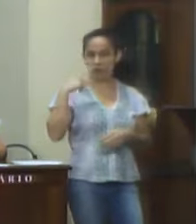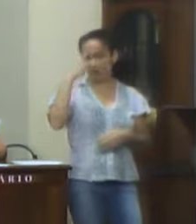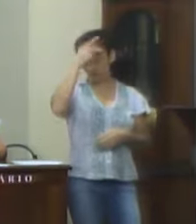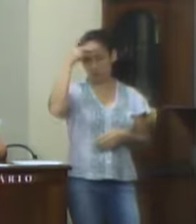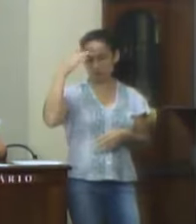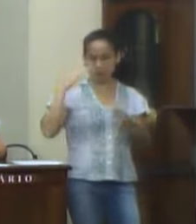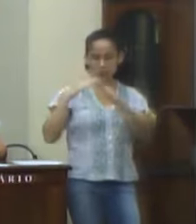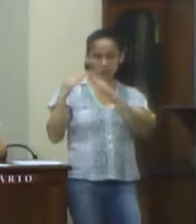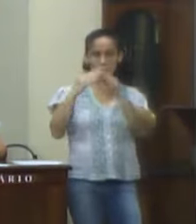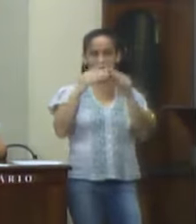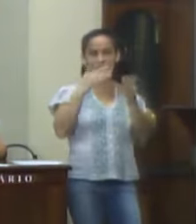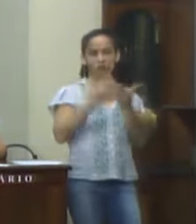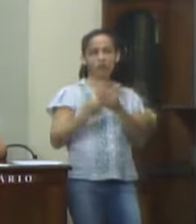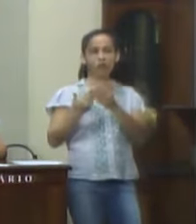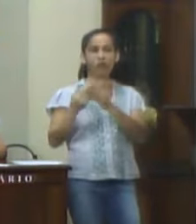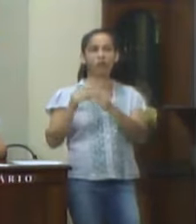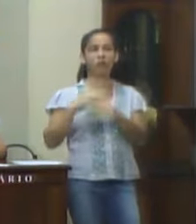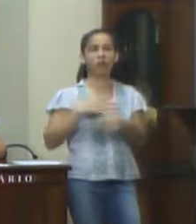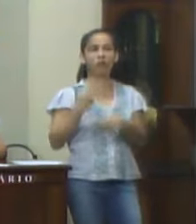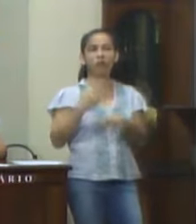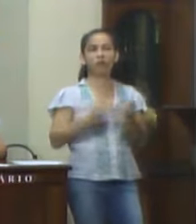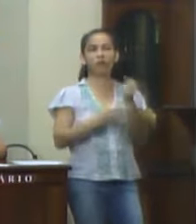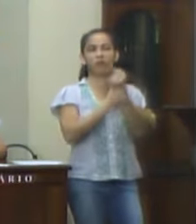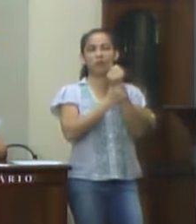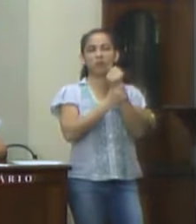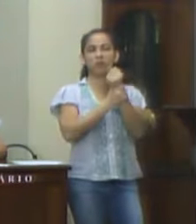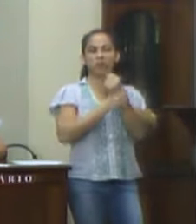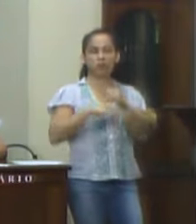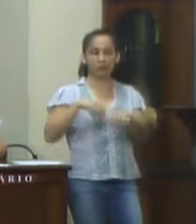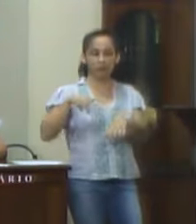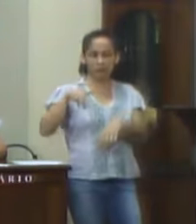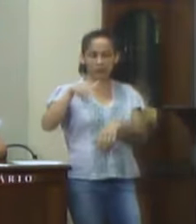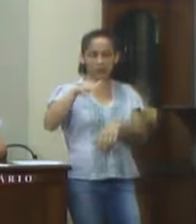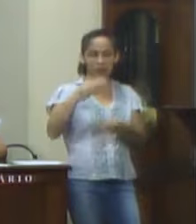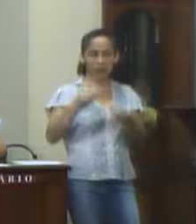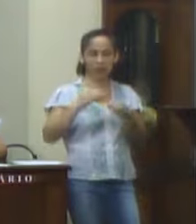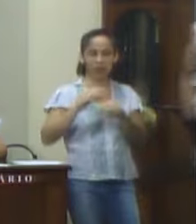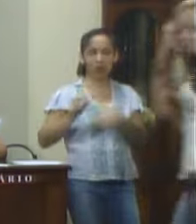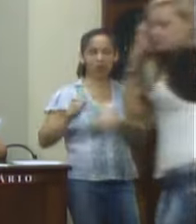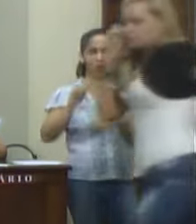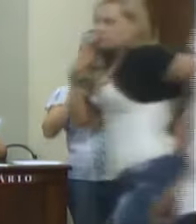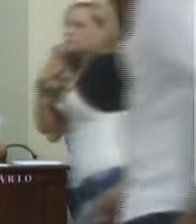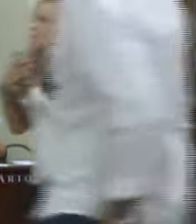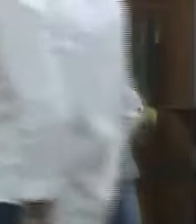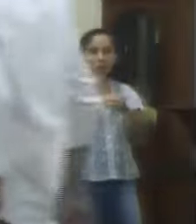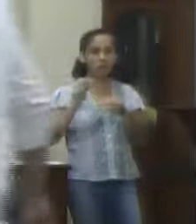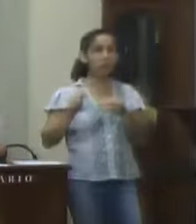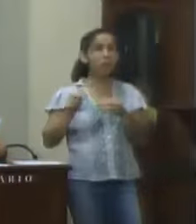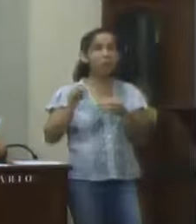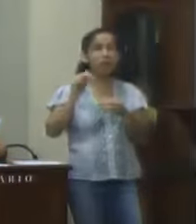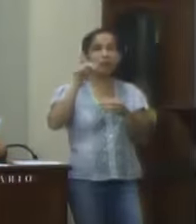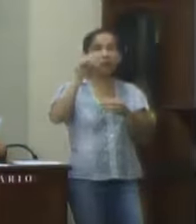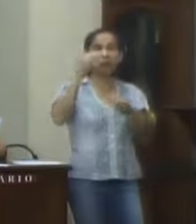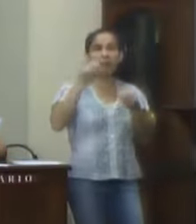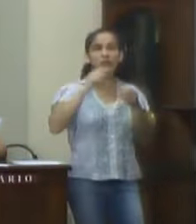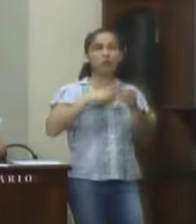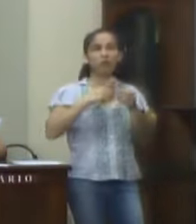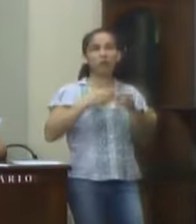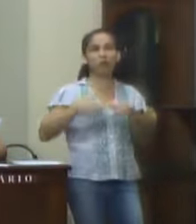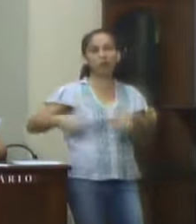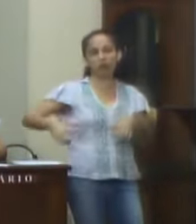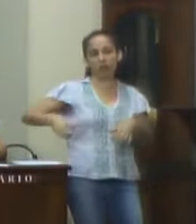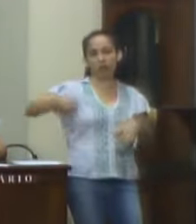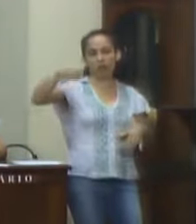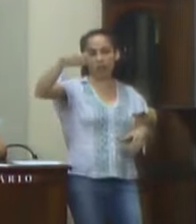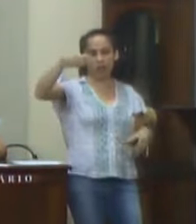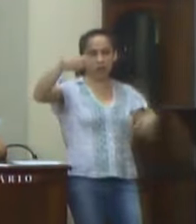estudantes e turistas que se sentem inseguros passando pelo local. A escadaria possui muitos degraus e não conta com o apoio de um corrimão.